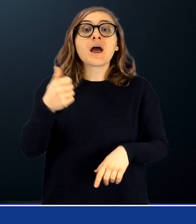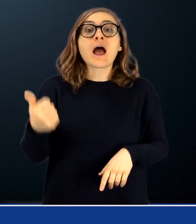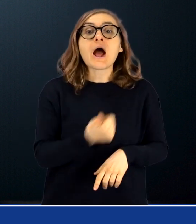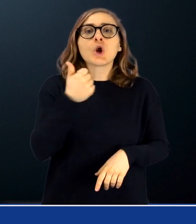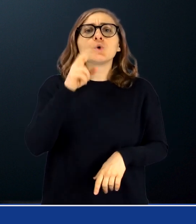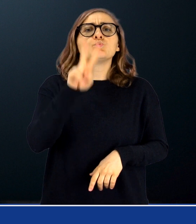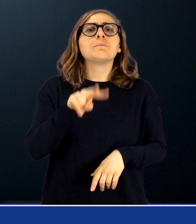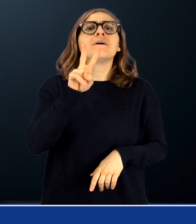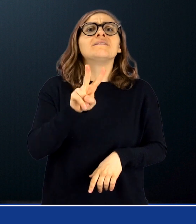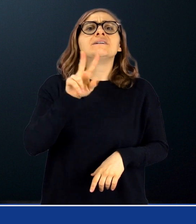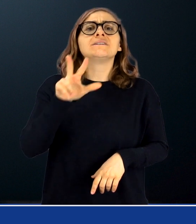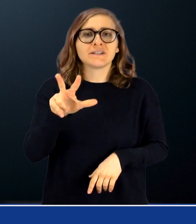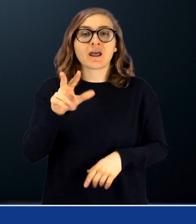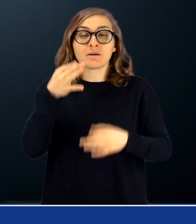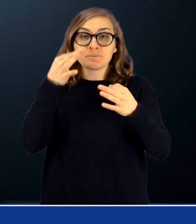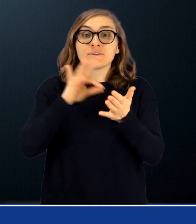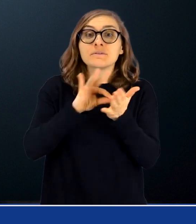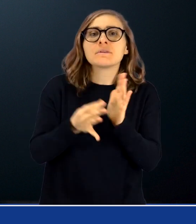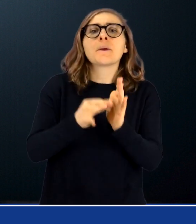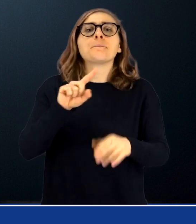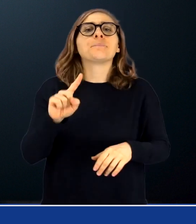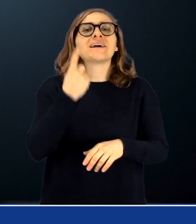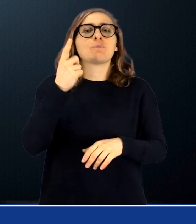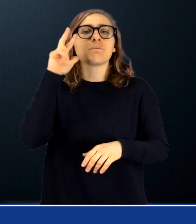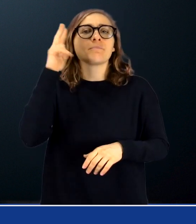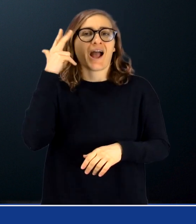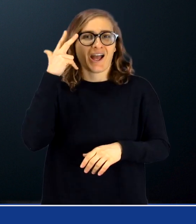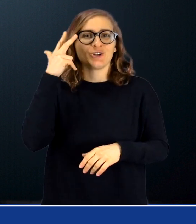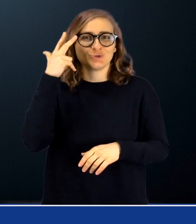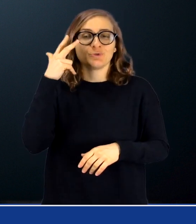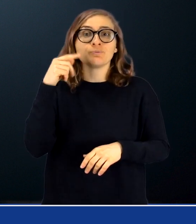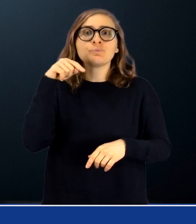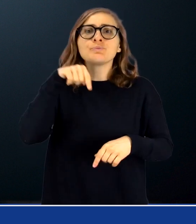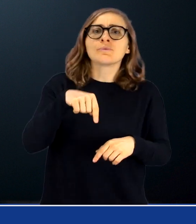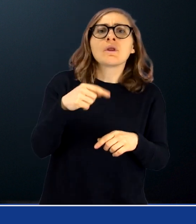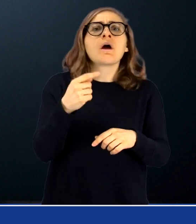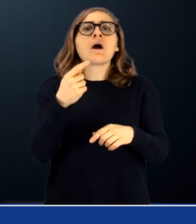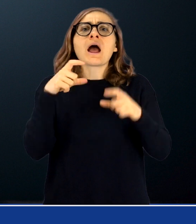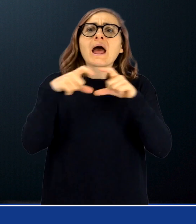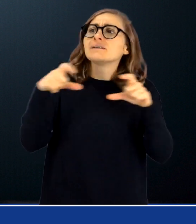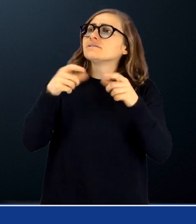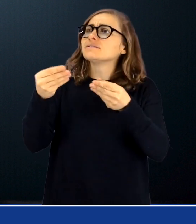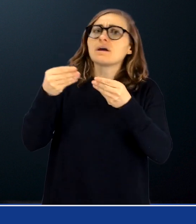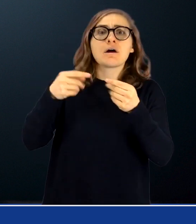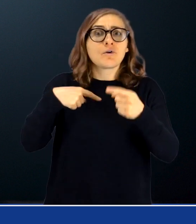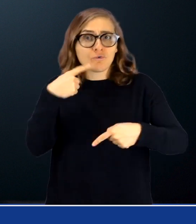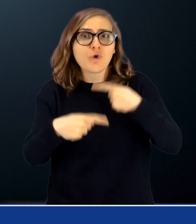esattamente dal 1 marzo, beneficeranno della erogazione del AUU senza dover presentare